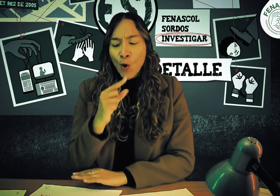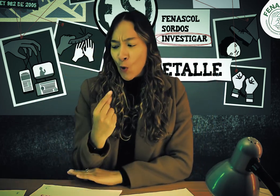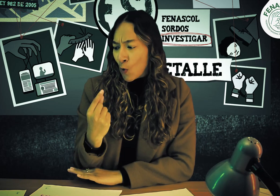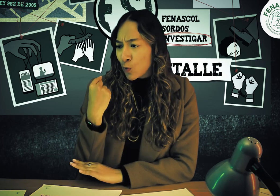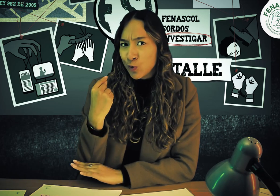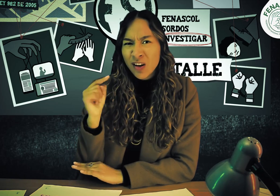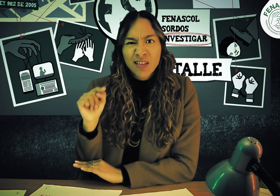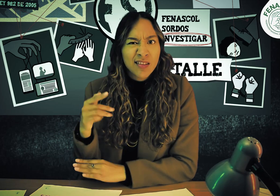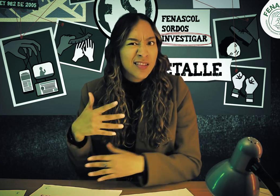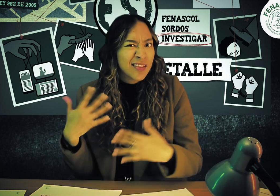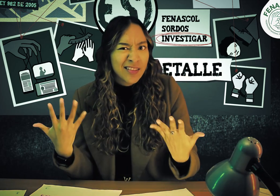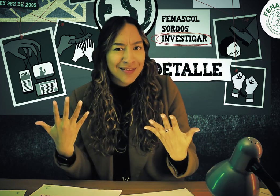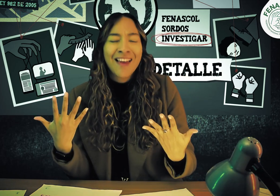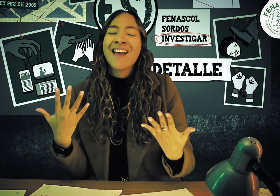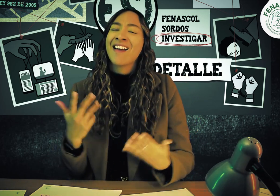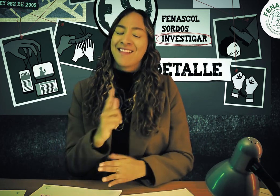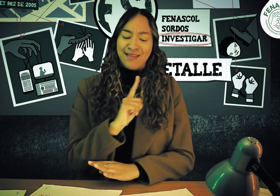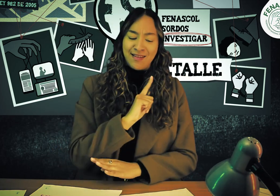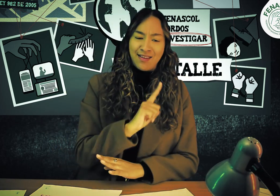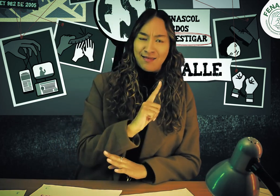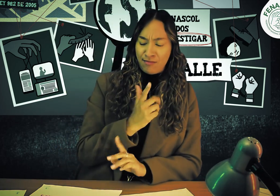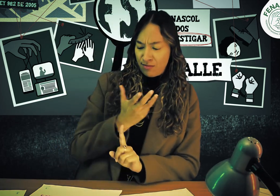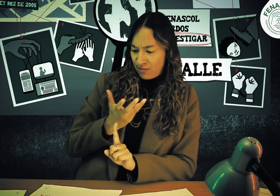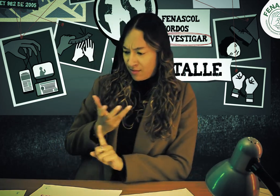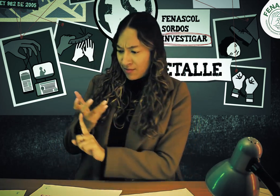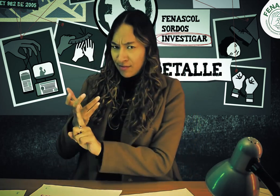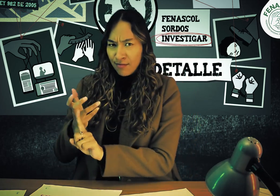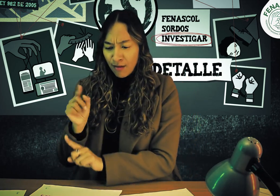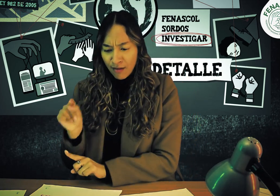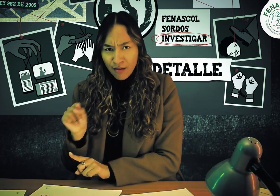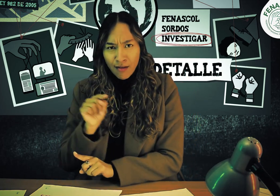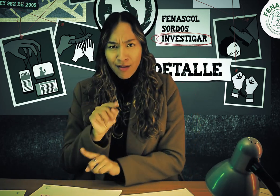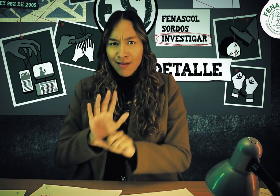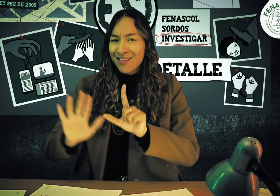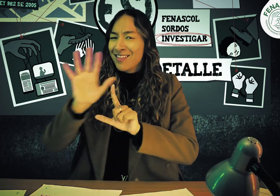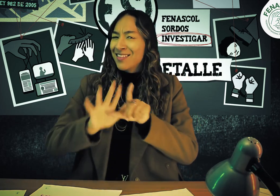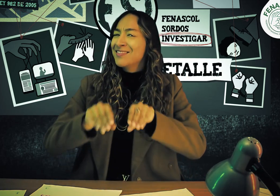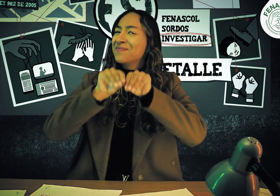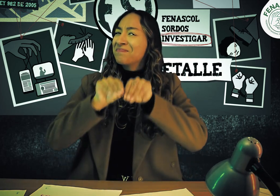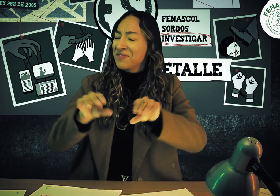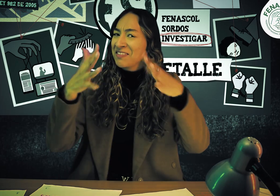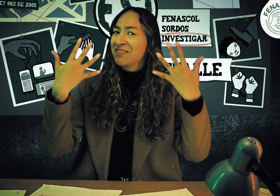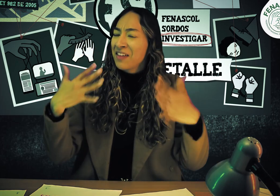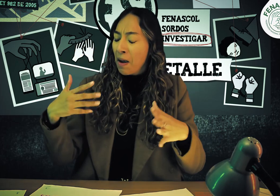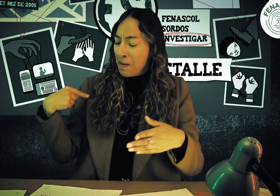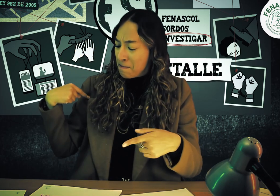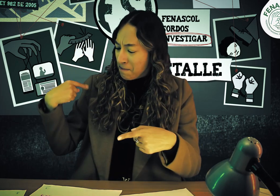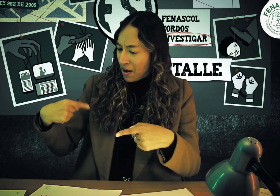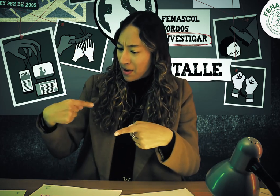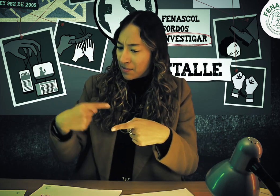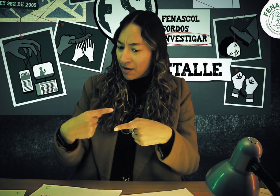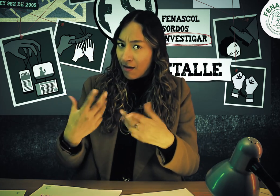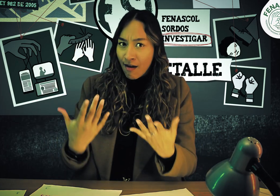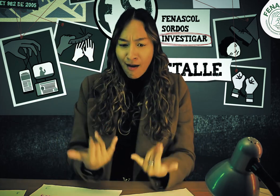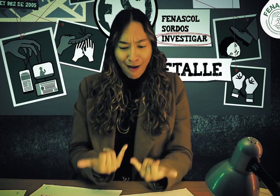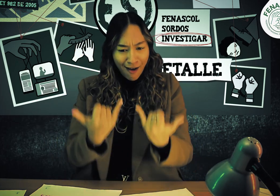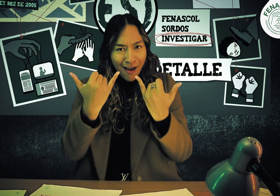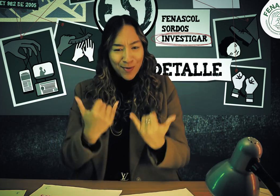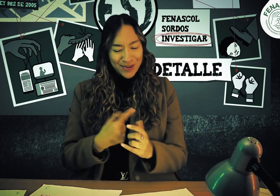Y el de hace poco, el del mes de julio, el video fue sobre líder y liderazgo. Siguiendo con esta